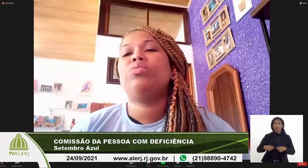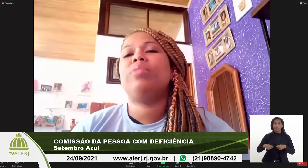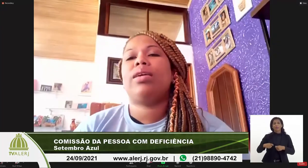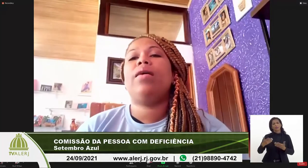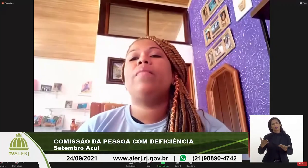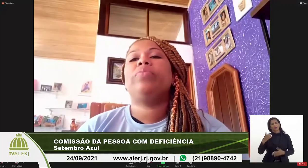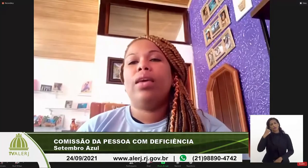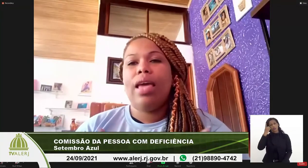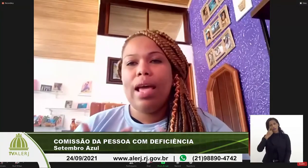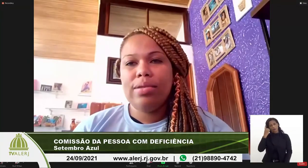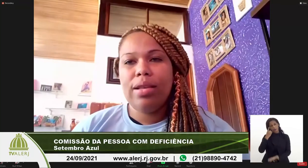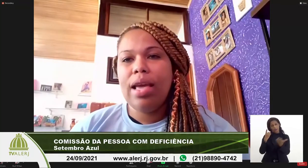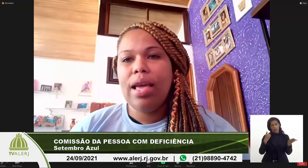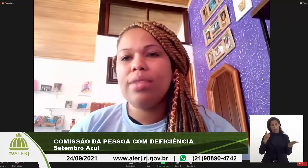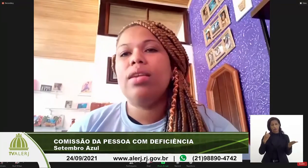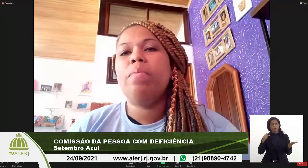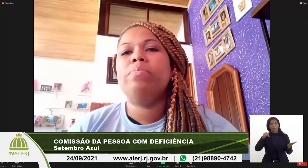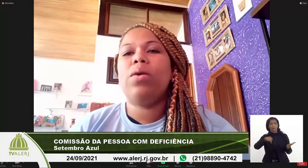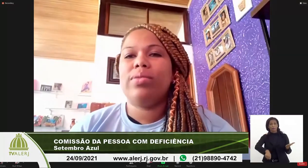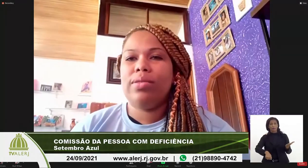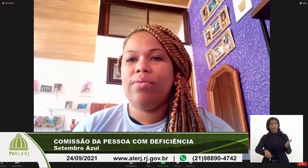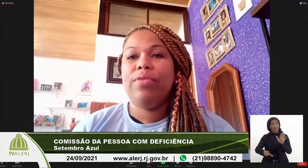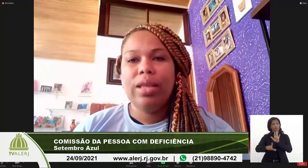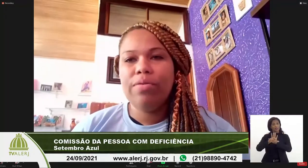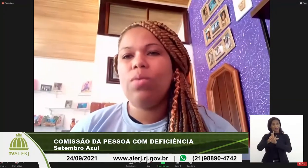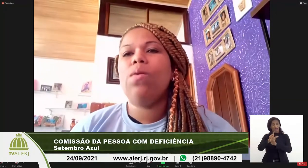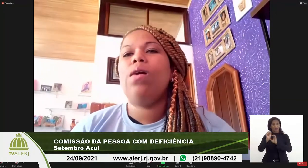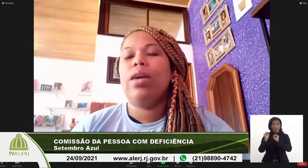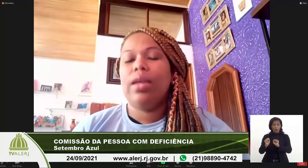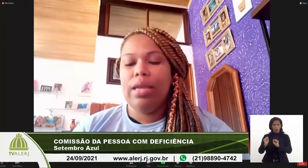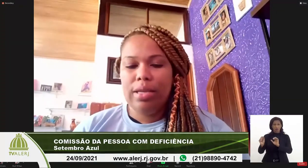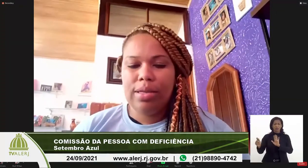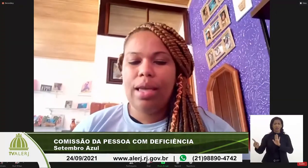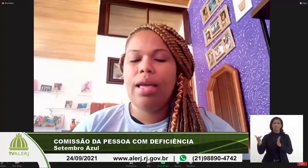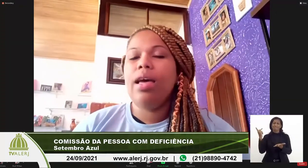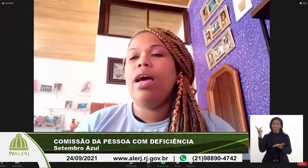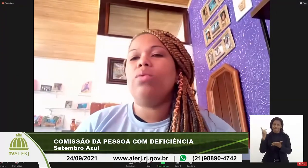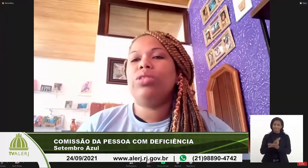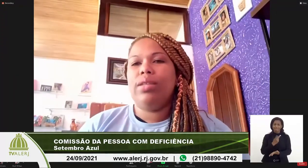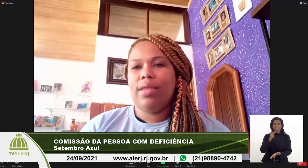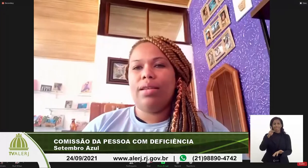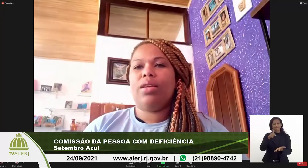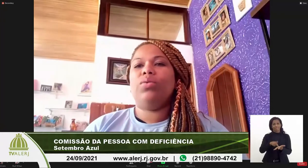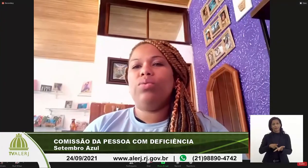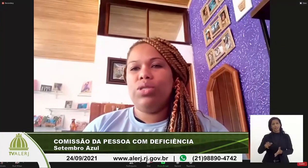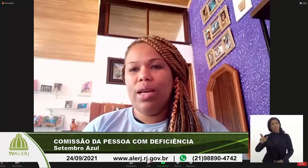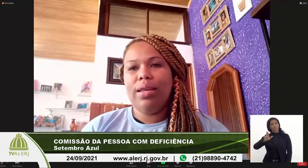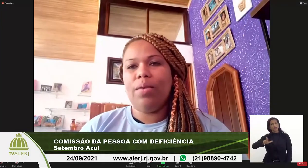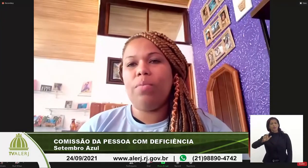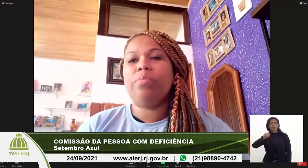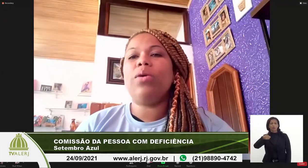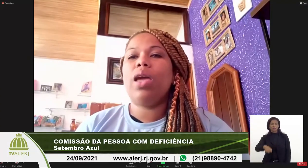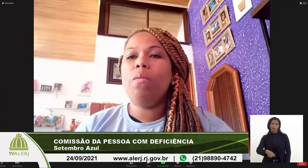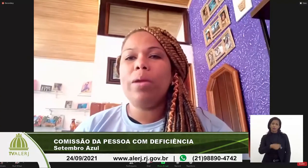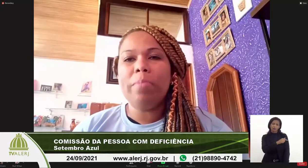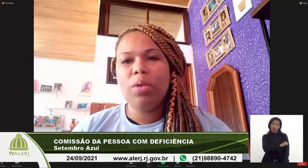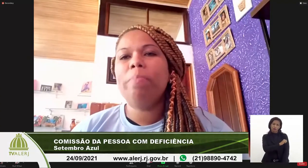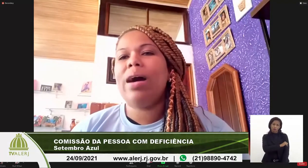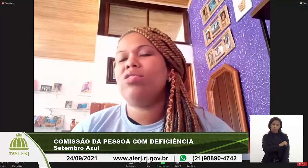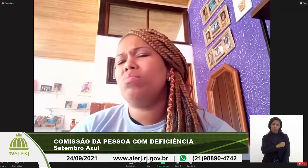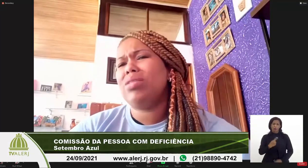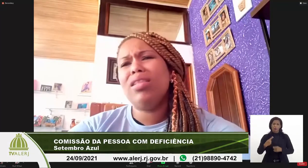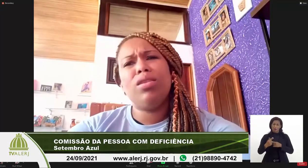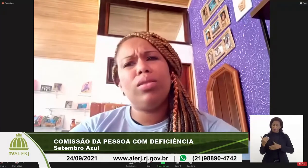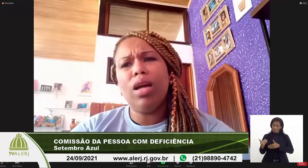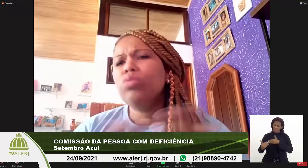deputados para que essa lei possa vir a vigor e ser utilizada aqui no Rio de Janeiro, porque é o primeiro